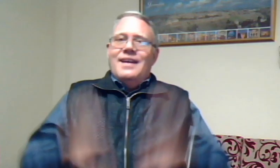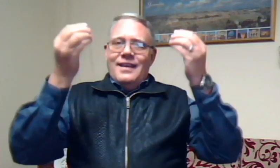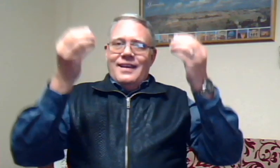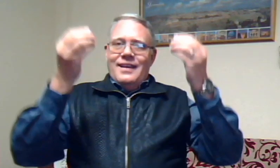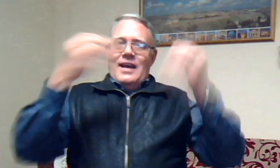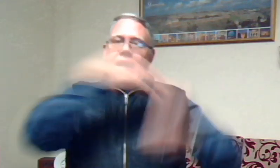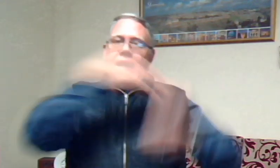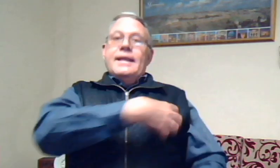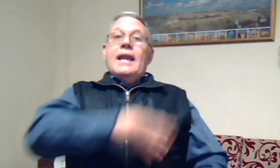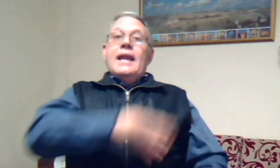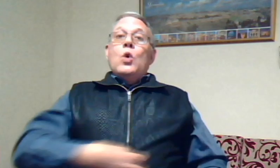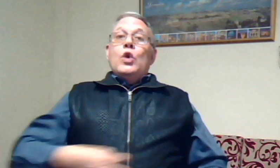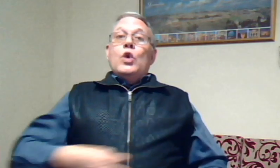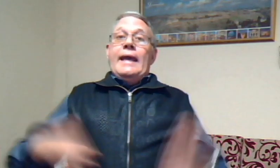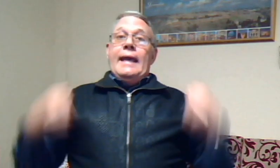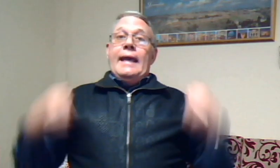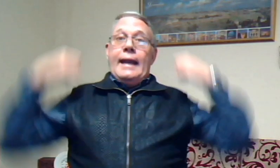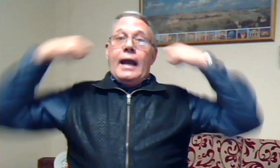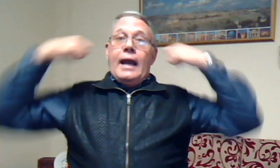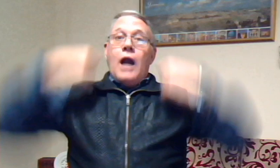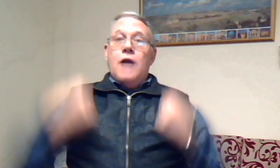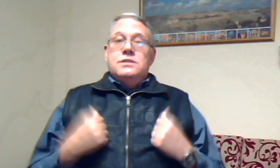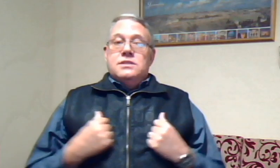die laurier kraans